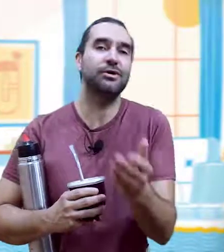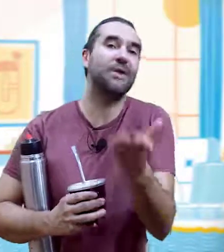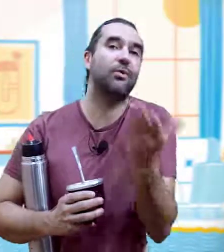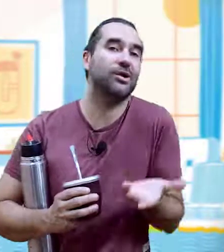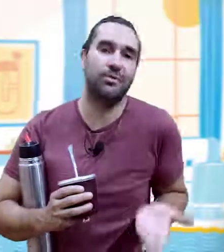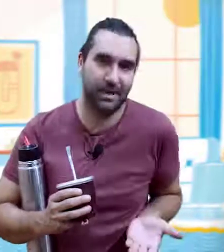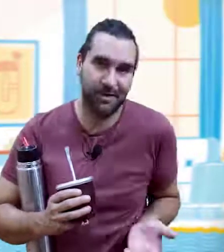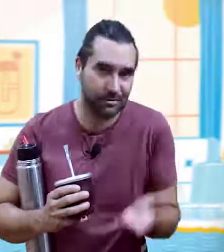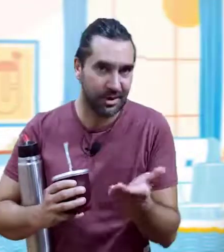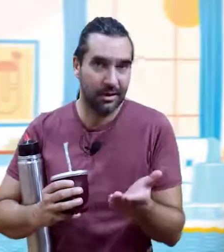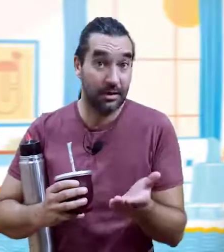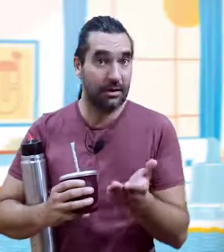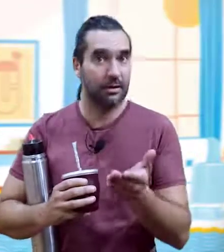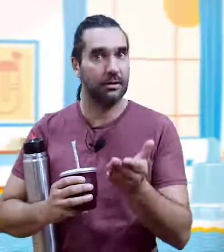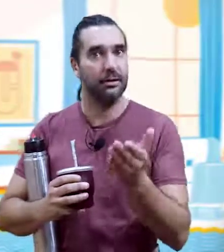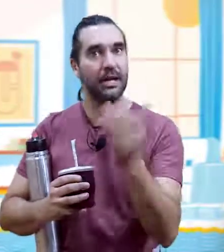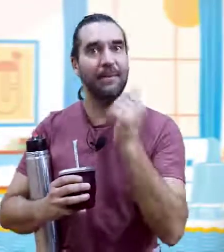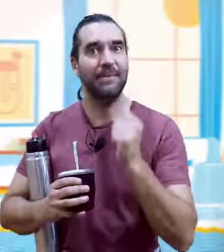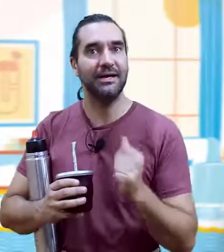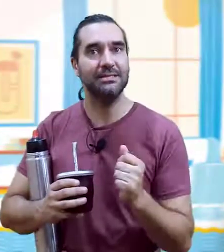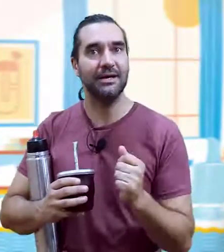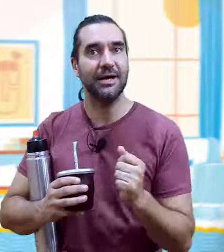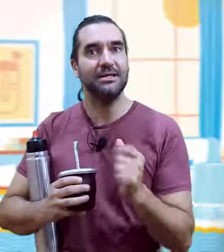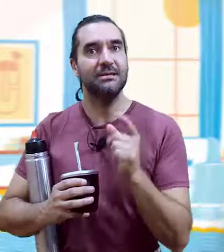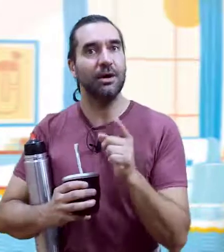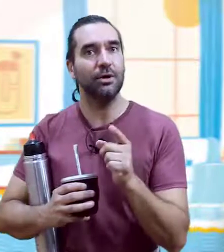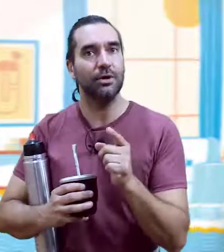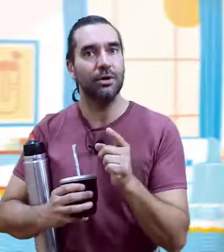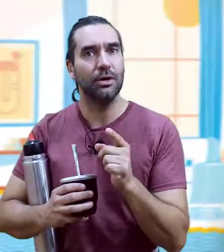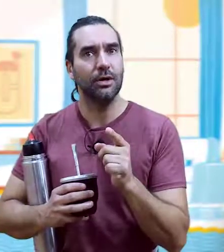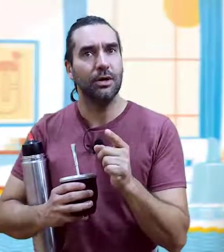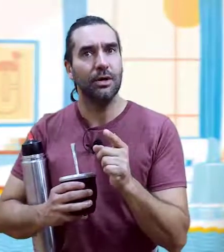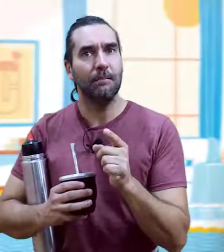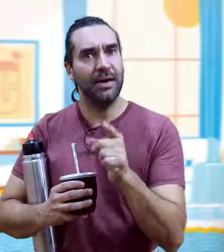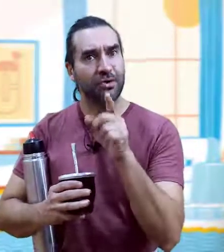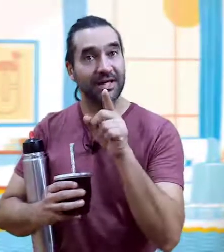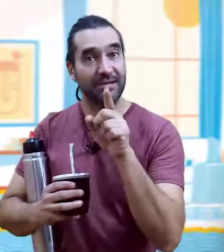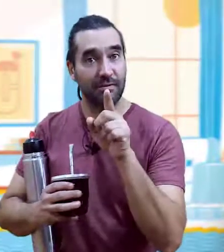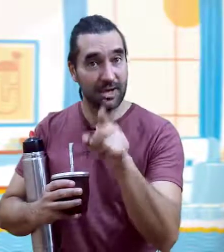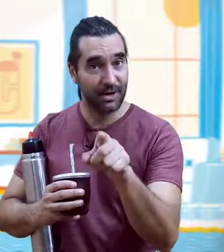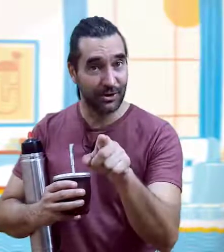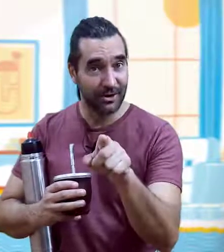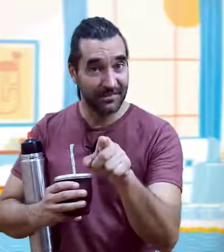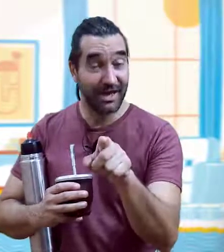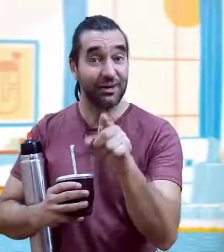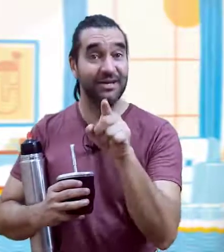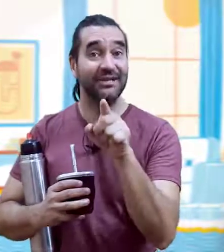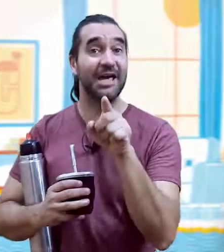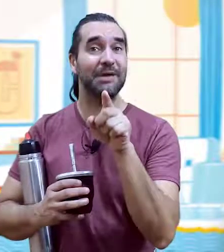no me acuerdo bien, pero ¿qué les parece si mejor vemos este video en donde está